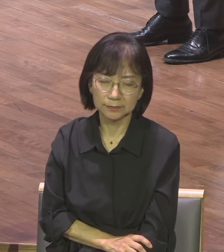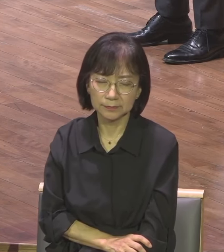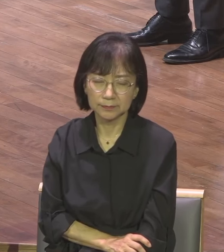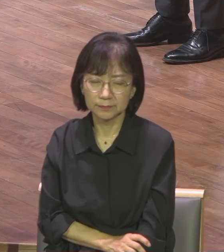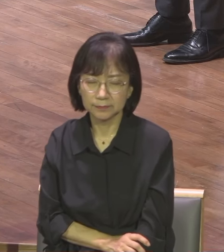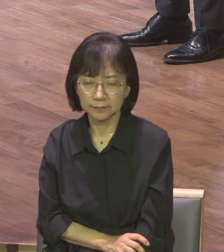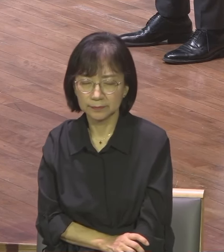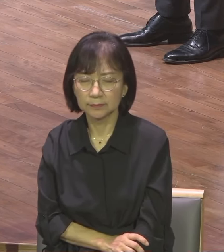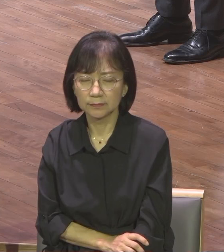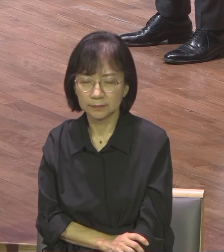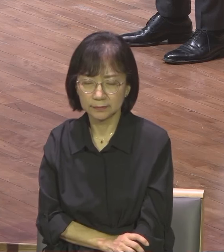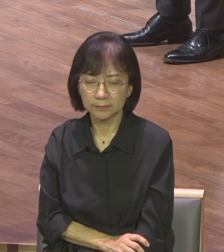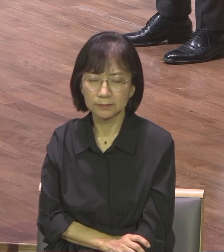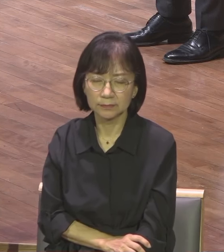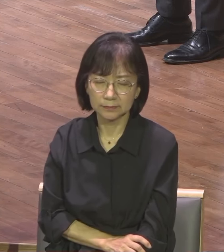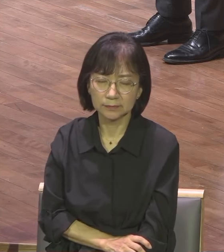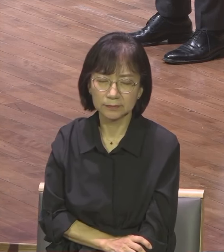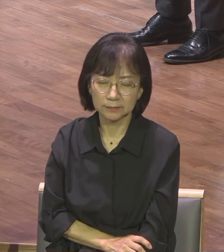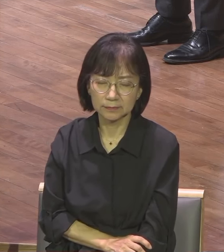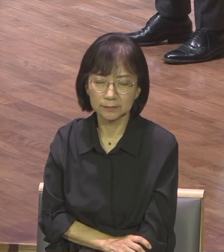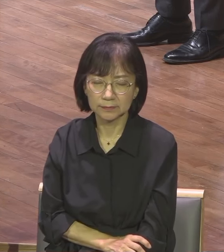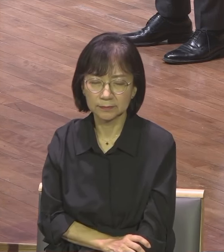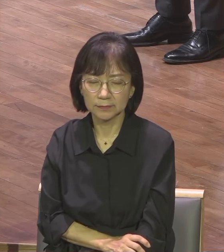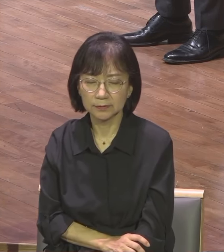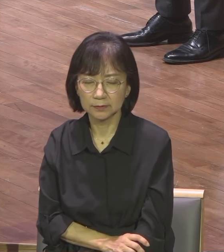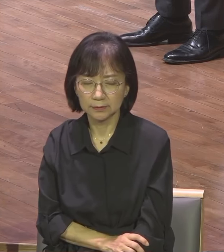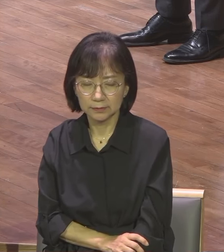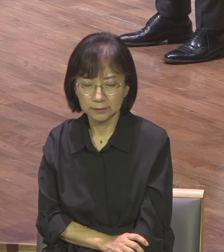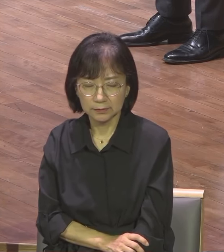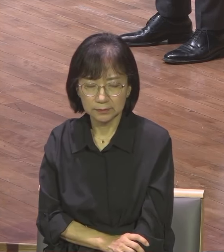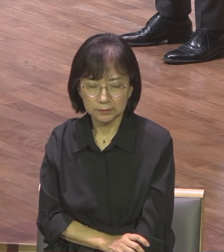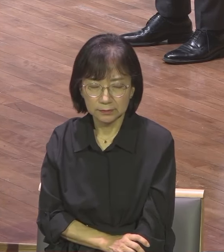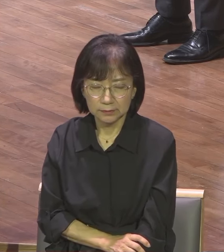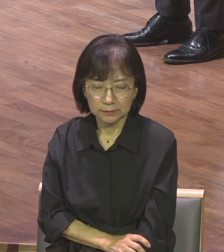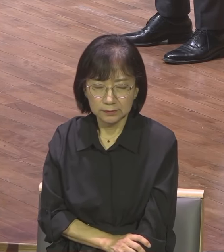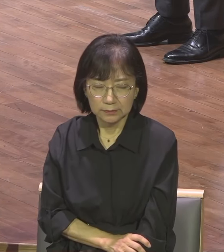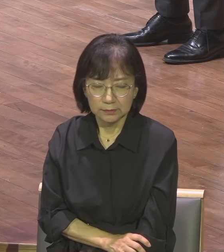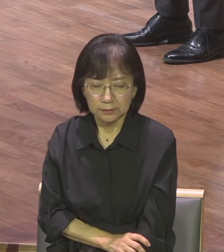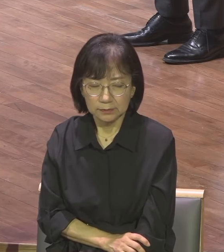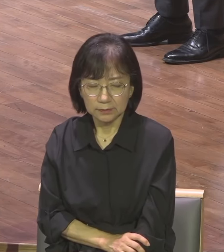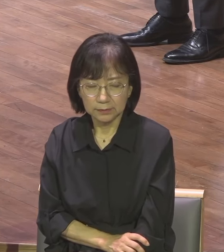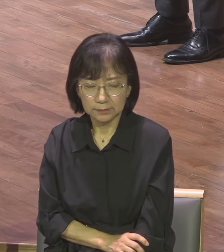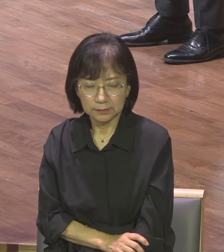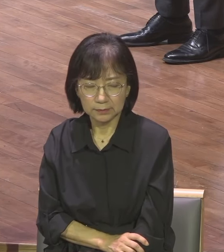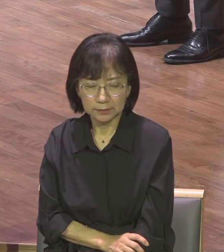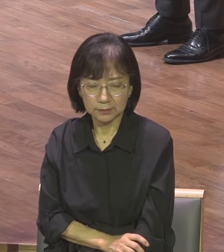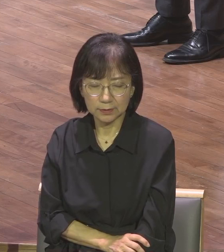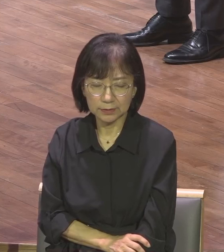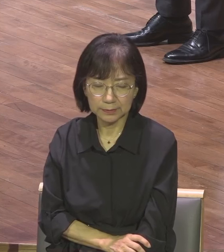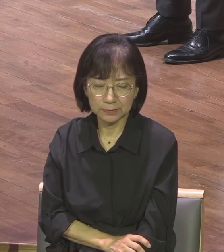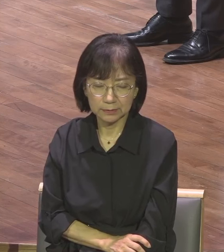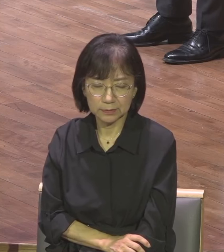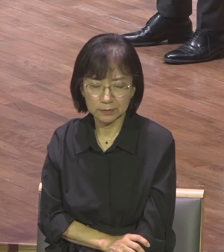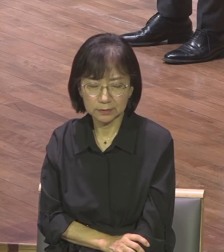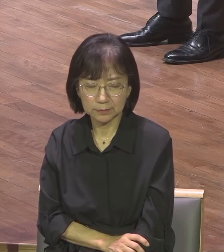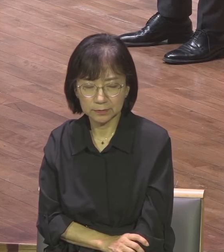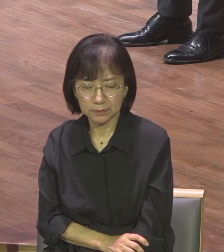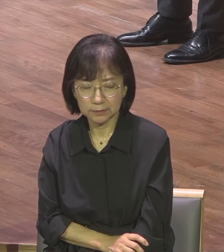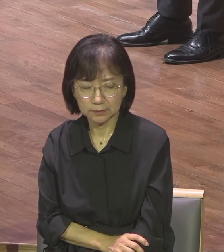주옵소서 성교의 불이 막아여 주옵소서 법은 사도가 우리 예배수 교회에 외쳤던 나는 신령한 축복을